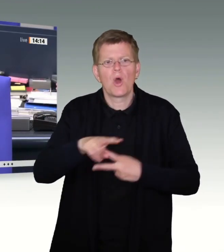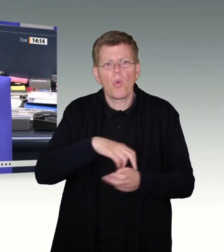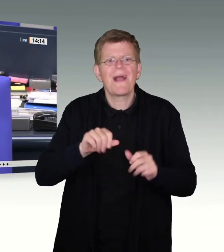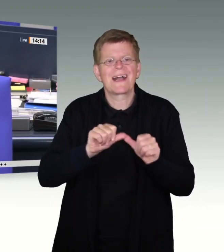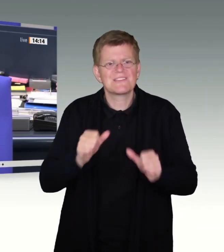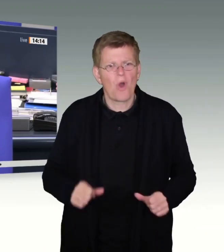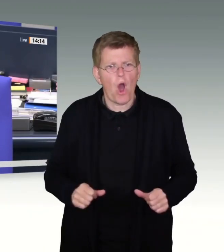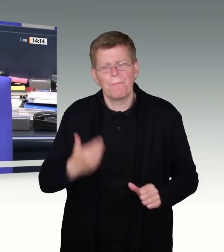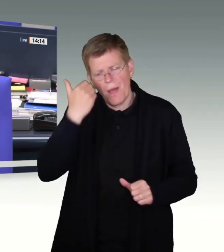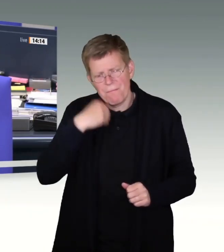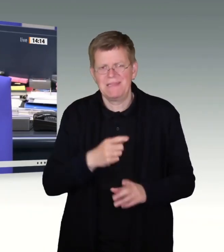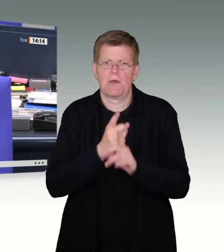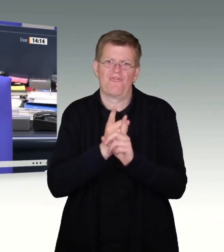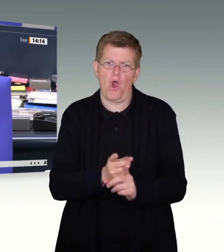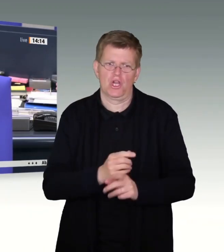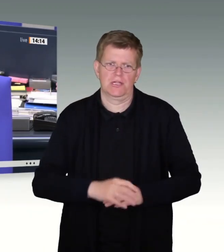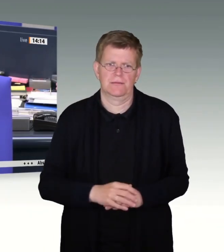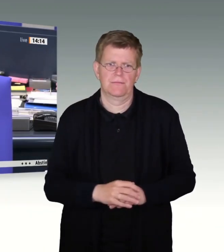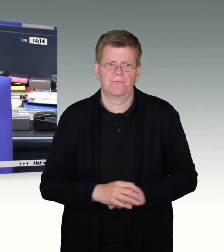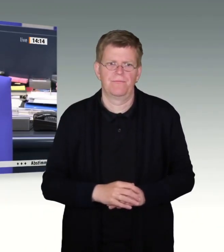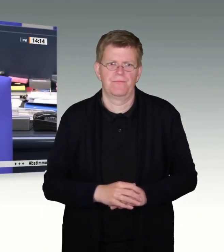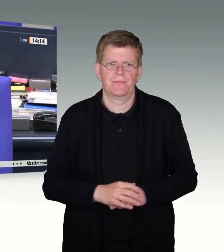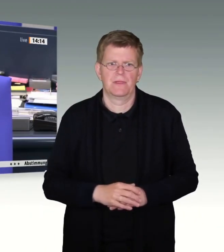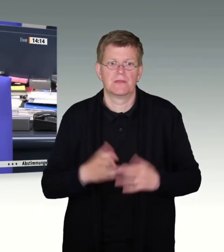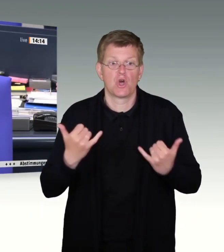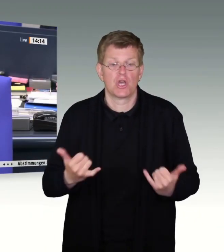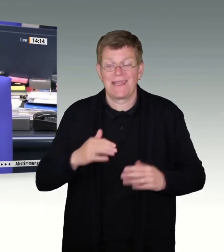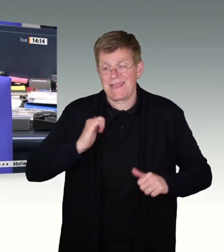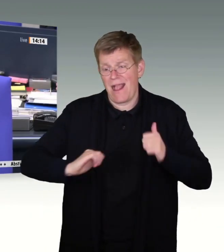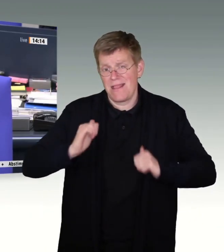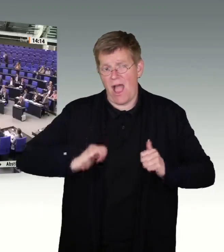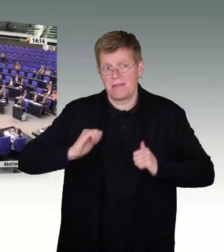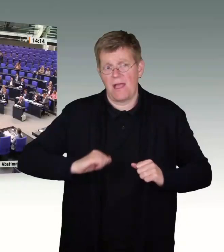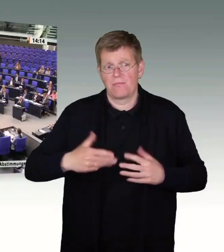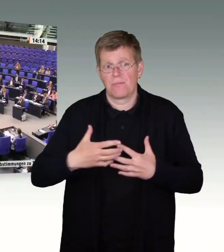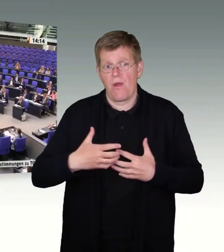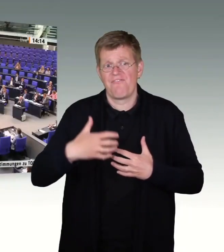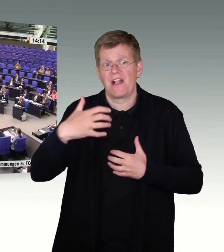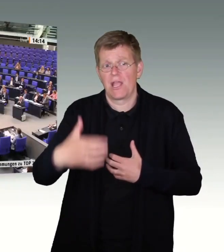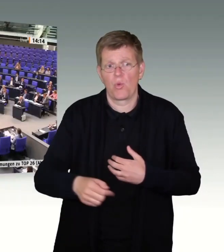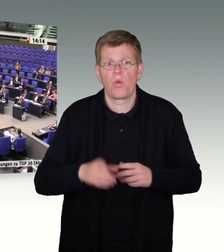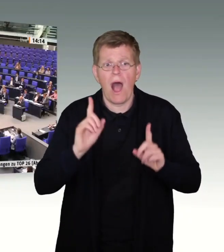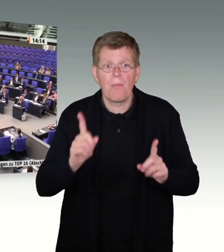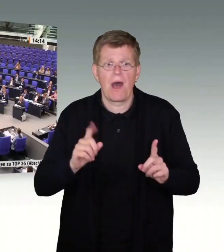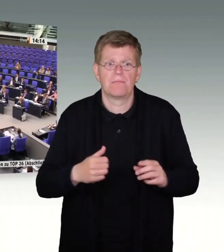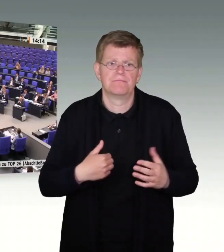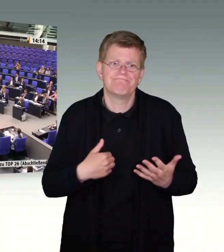Damit habe ich jetzt die Veranstaltung leider verlängert. Aber um hier entsprechend